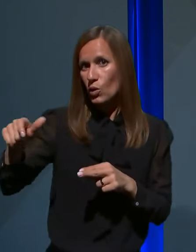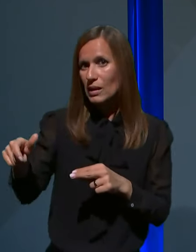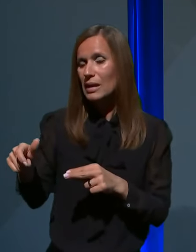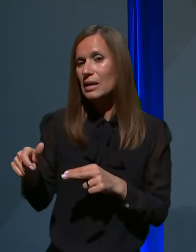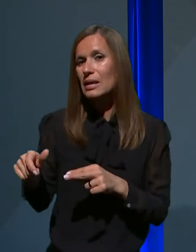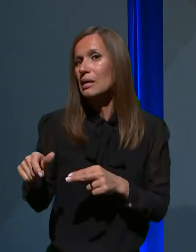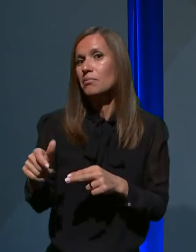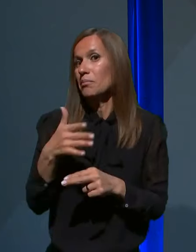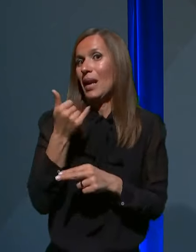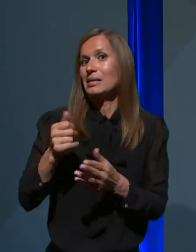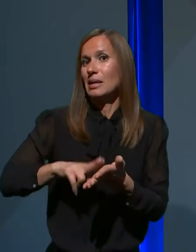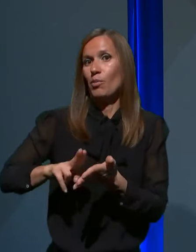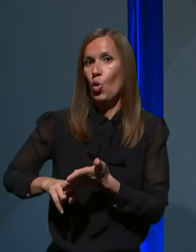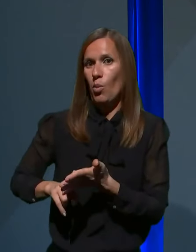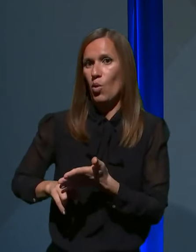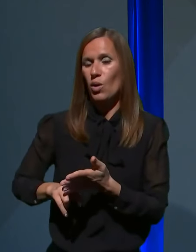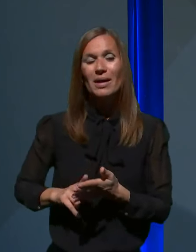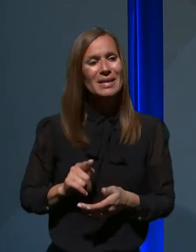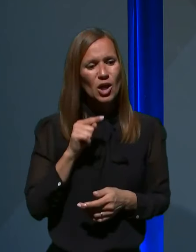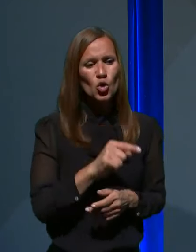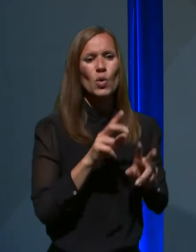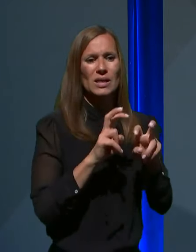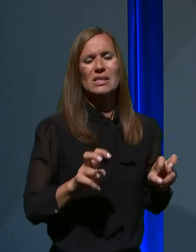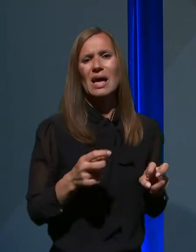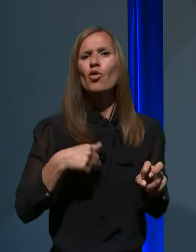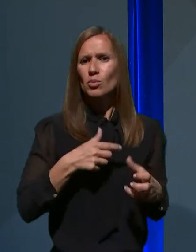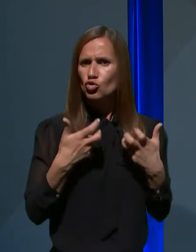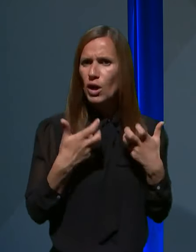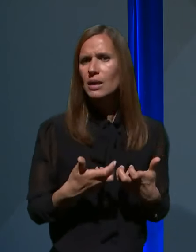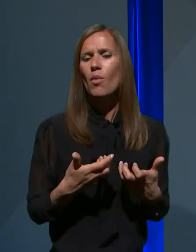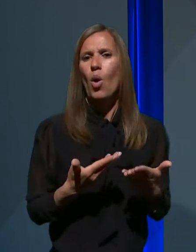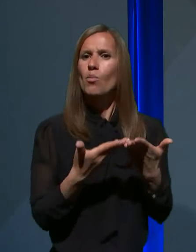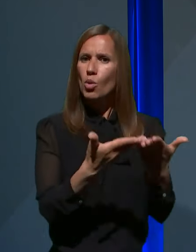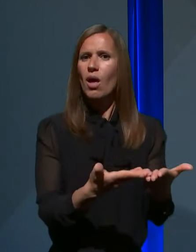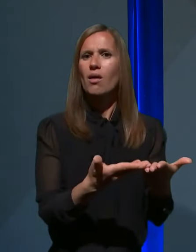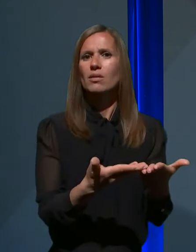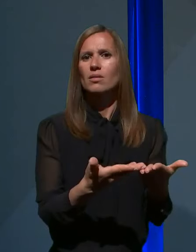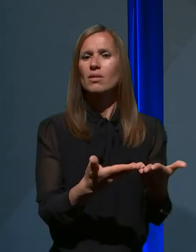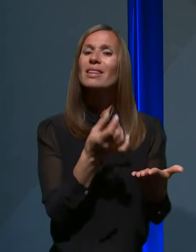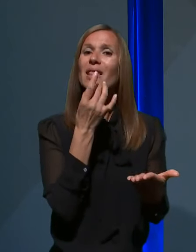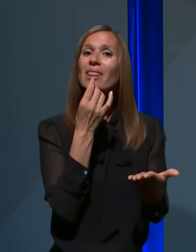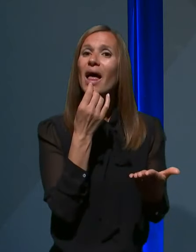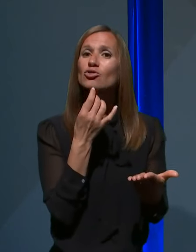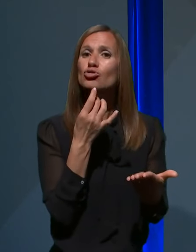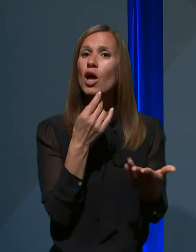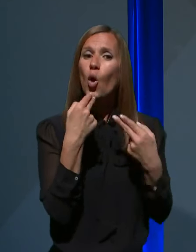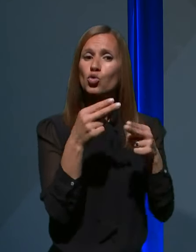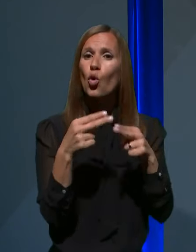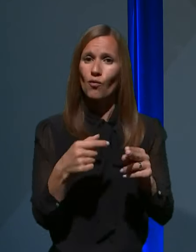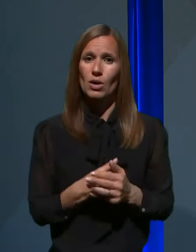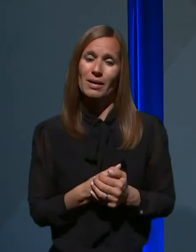simptomov. Se pravi, s to raziskavo nameravamo podati, kolikor je mogoče natančne odgovore.